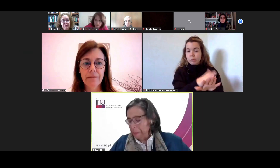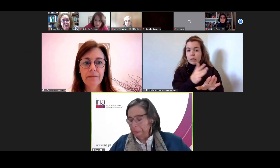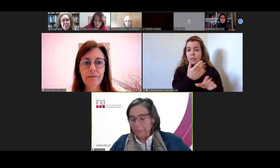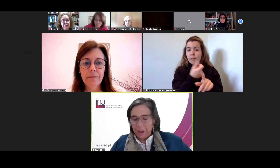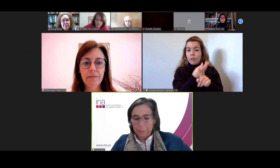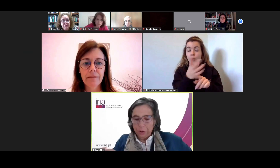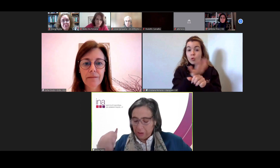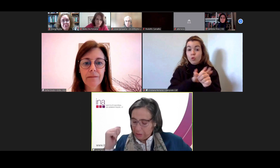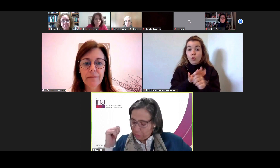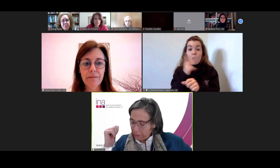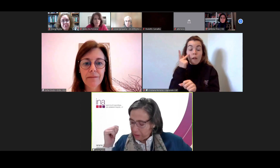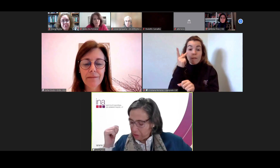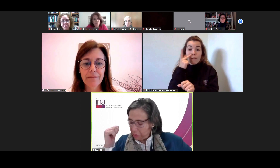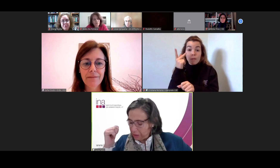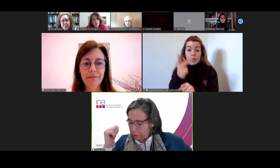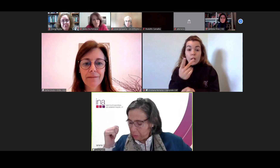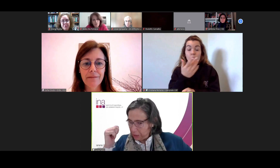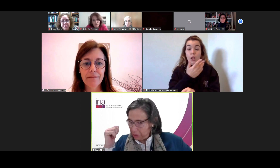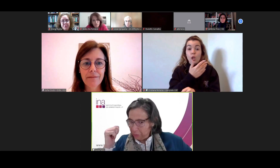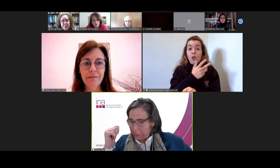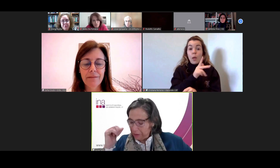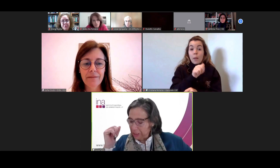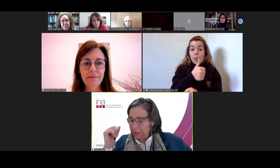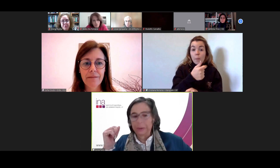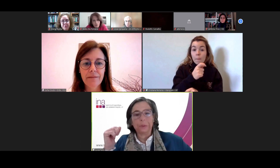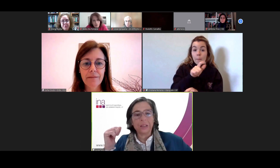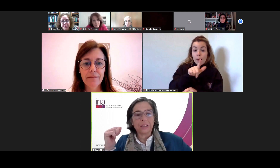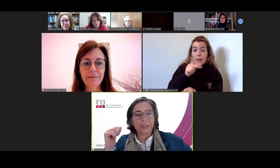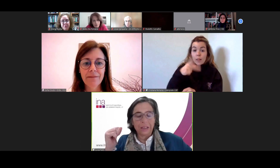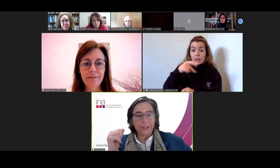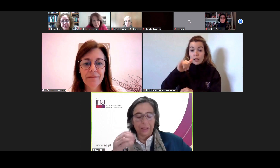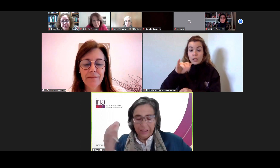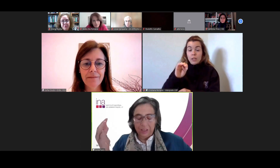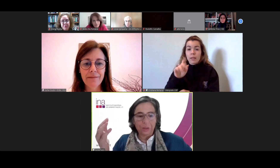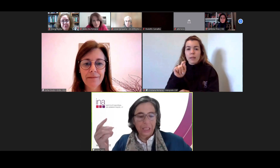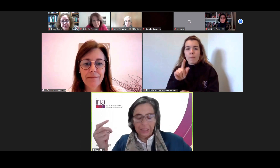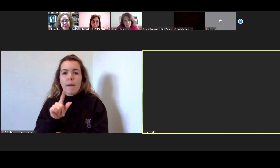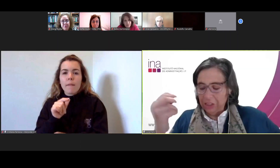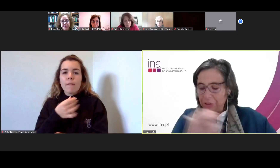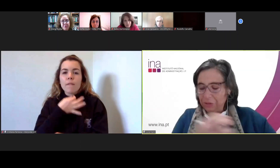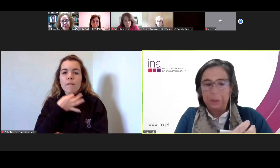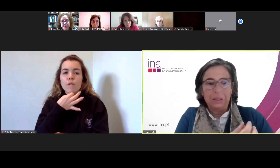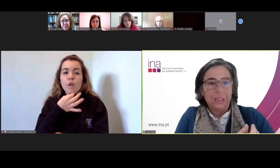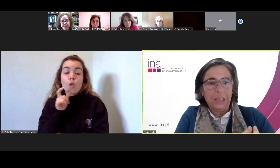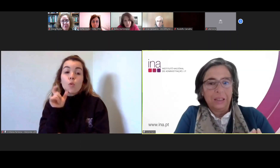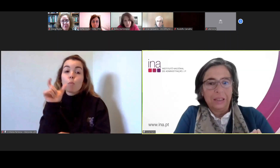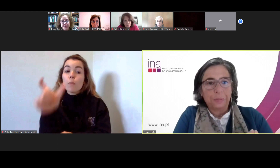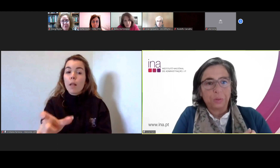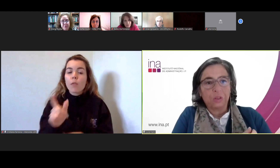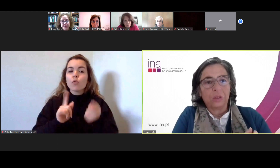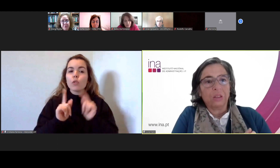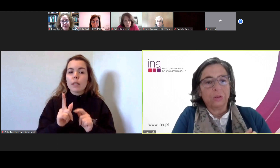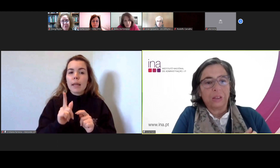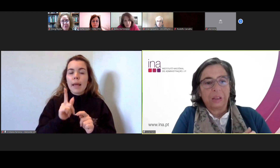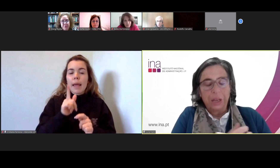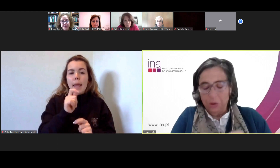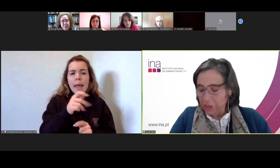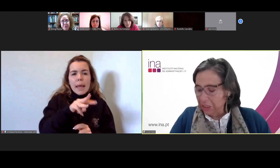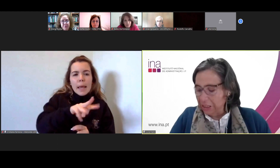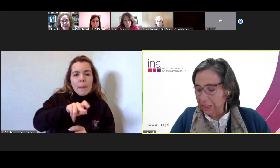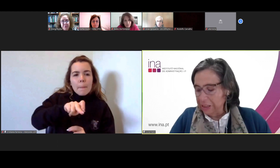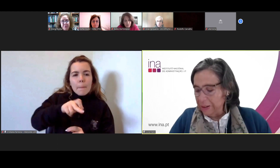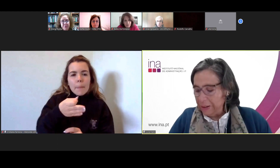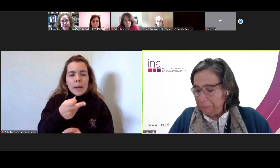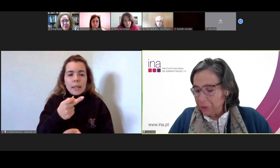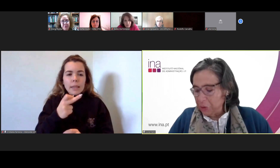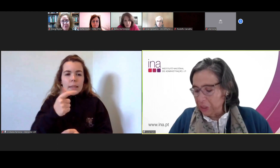vida e há pouco a doutora Belfis falava numa palavra que também nos parece aqui evidente que é a questão da empatia e da promoção da inclusão também com